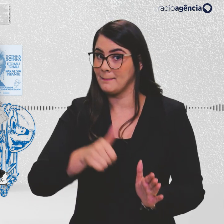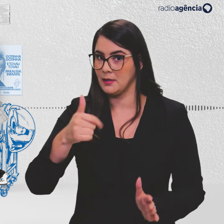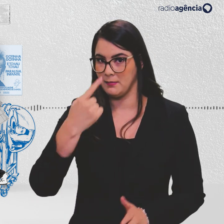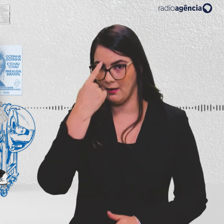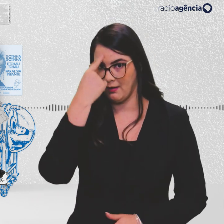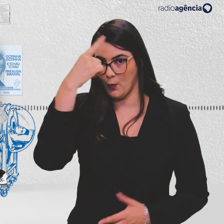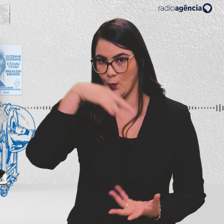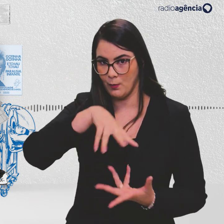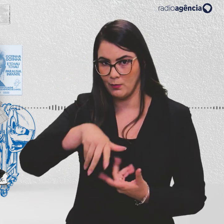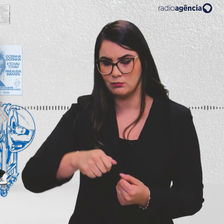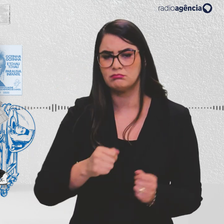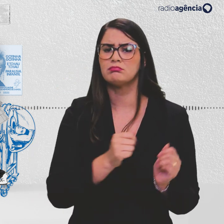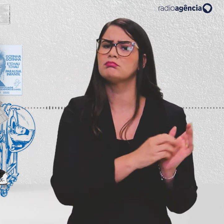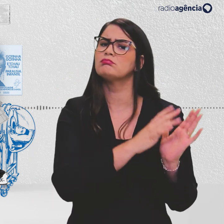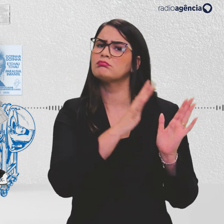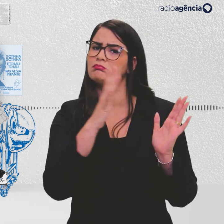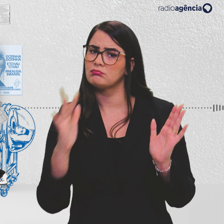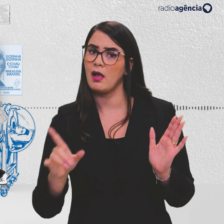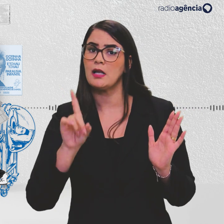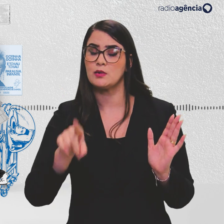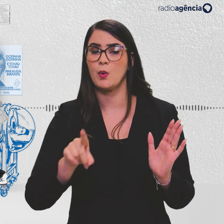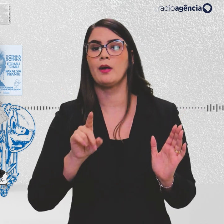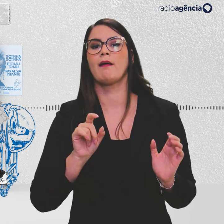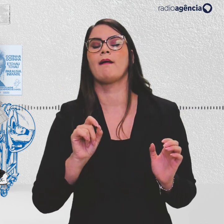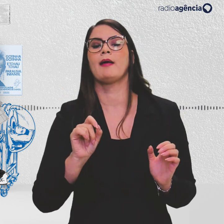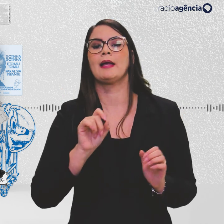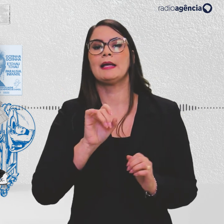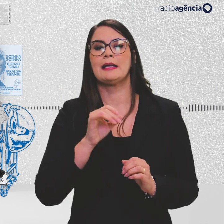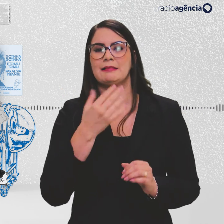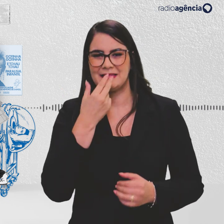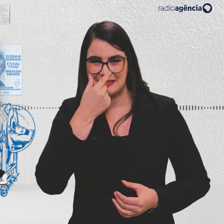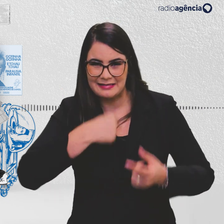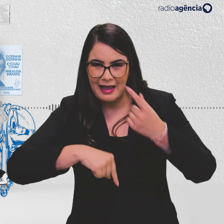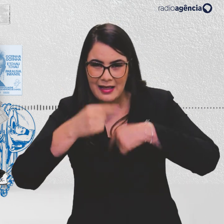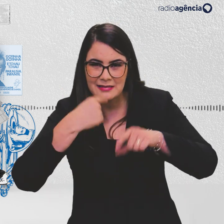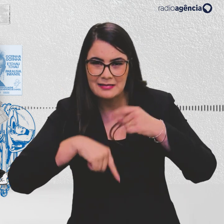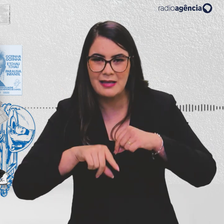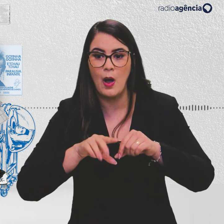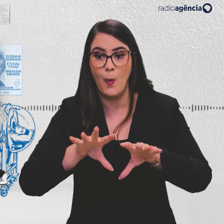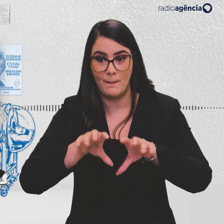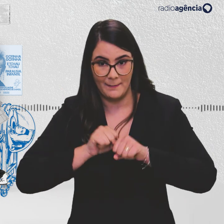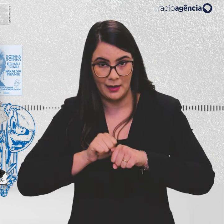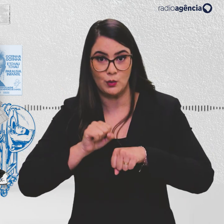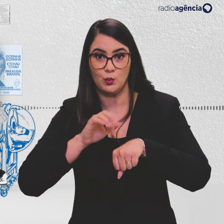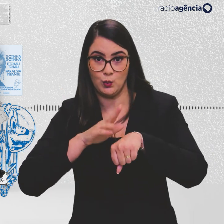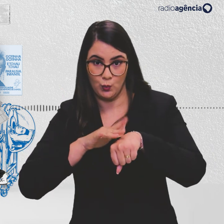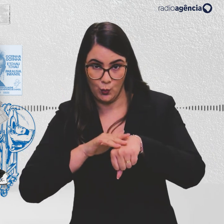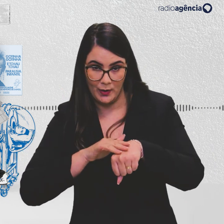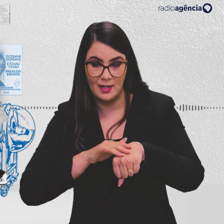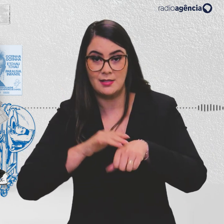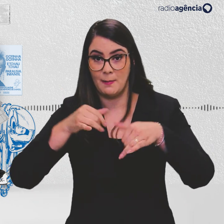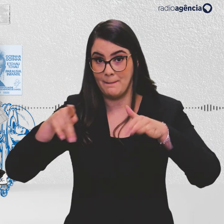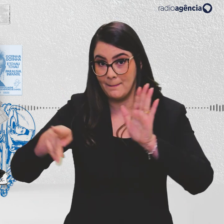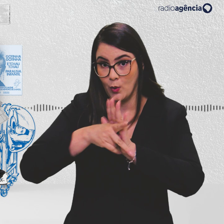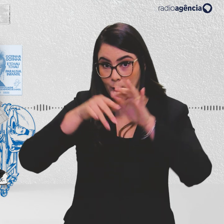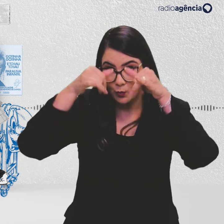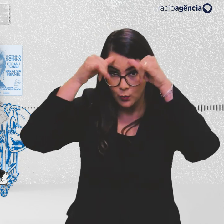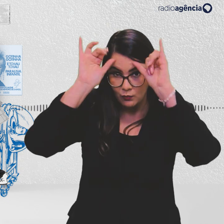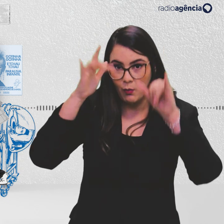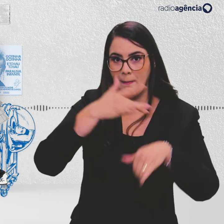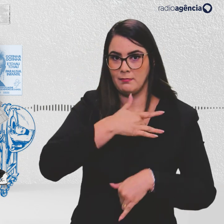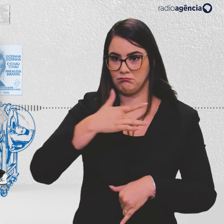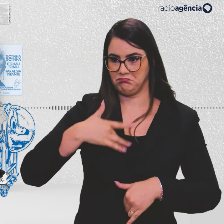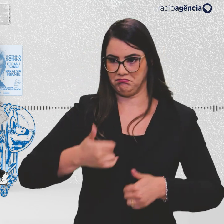mundo. E durante muito tempo ela consistia na aplicação de secreções infectadas pela varíola bovina em pessoas